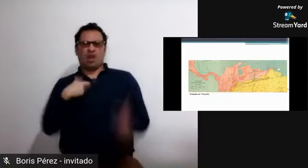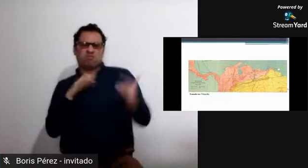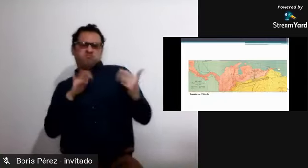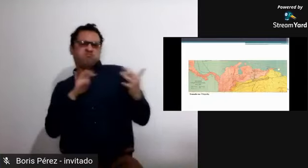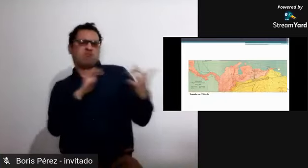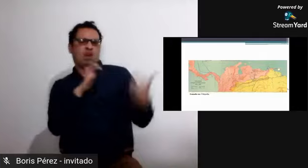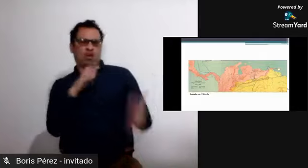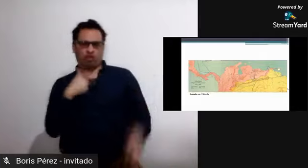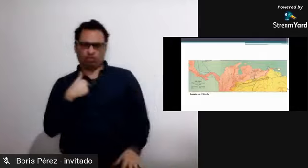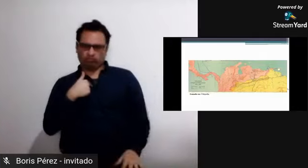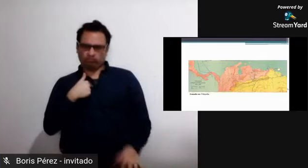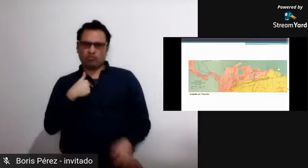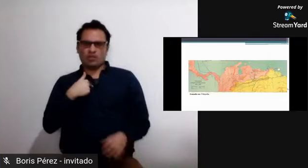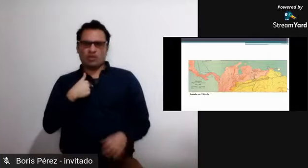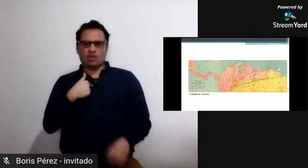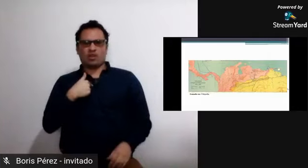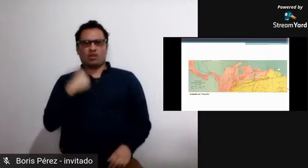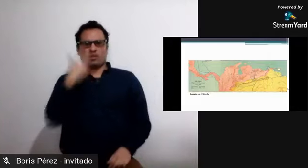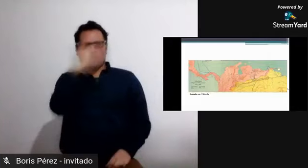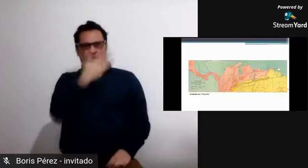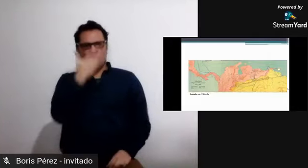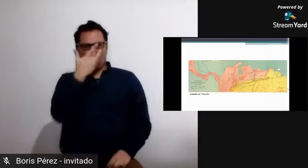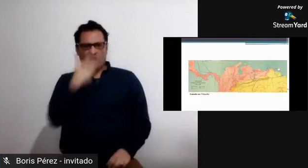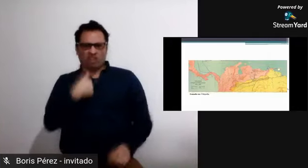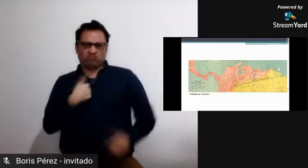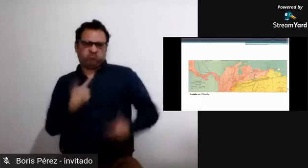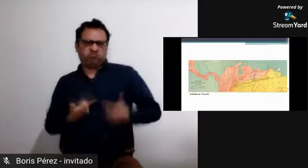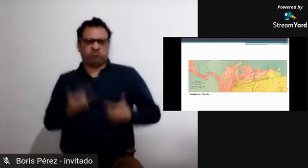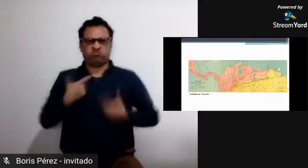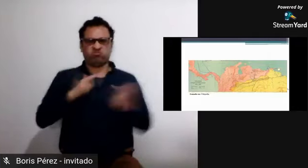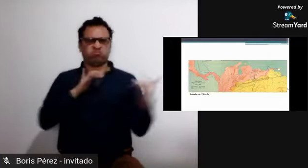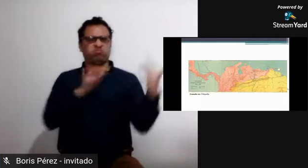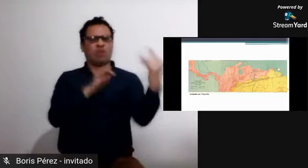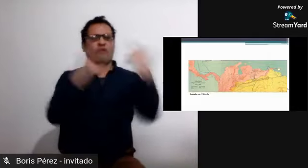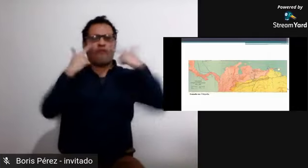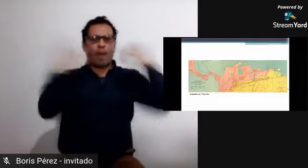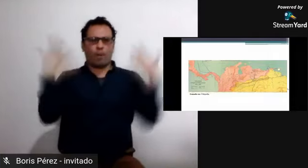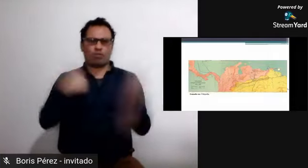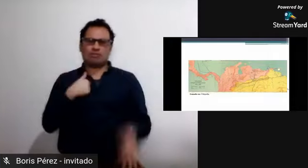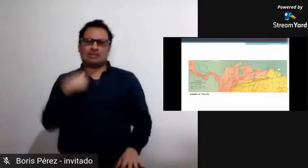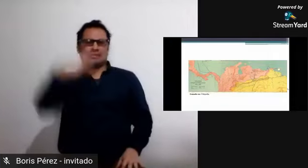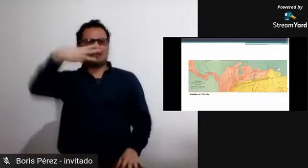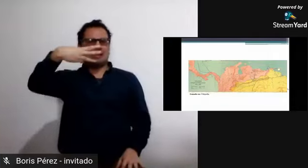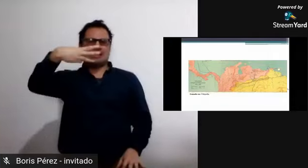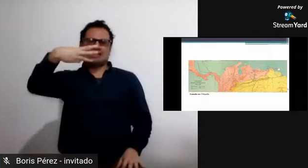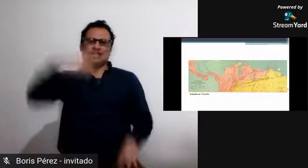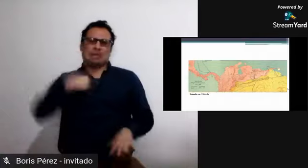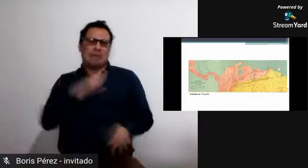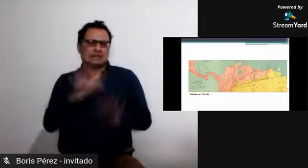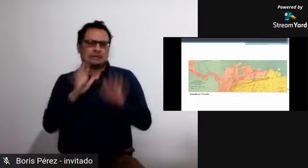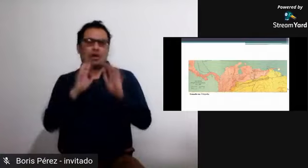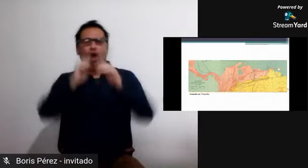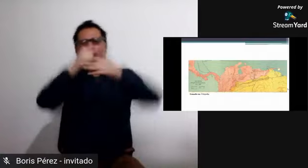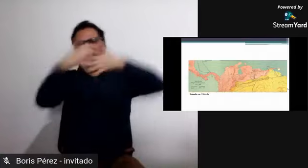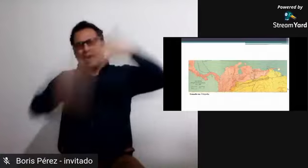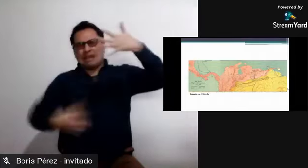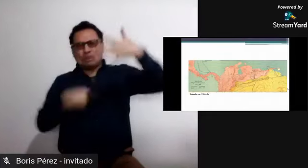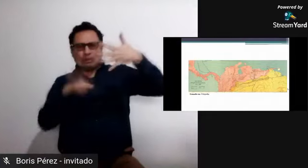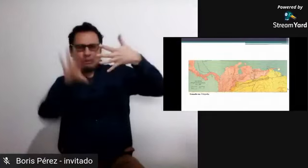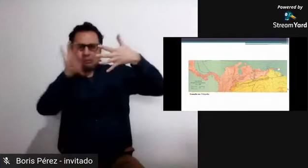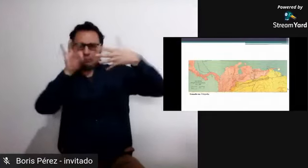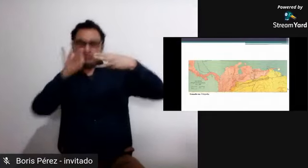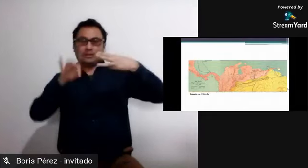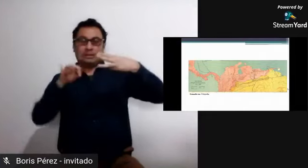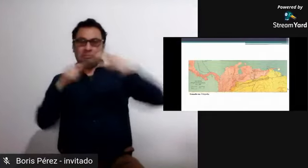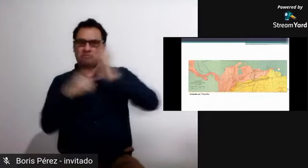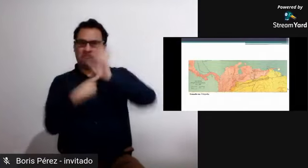Y hablaremos entonces de una persona muy famosa y muy reconocida durante todos estos procesos de